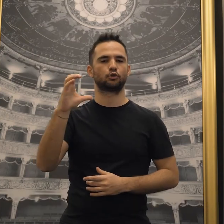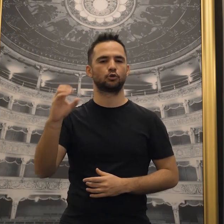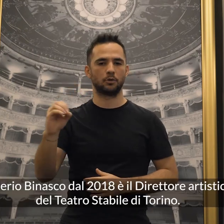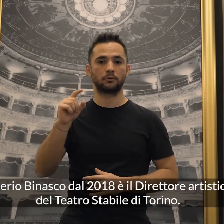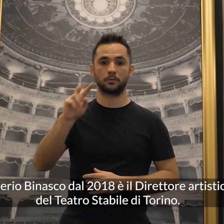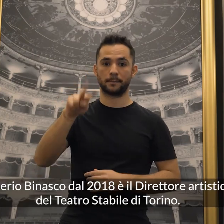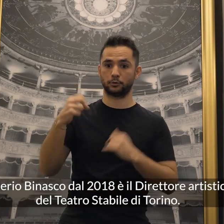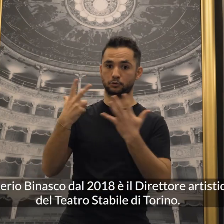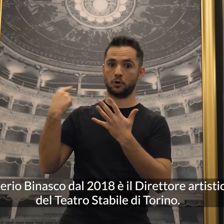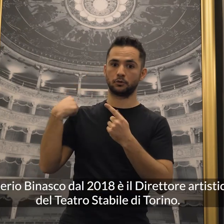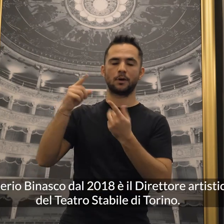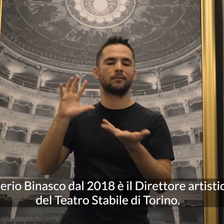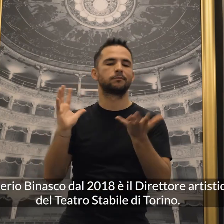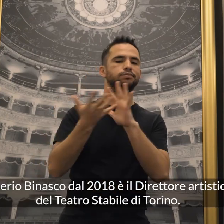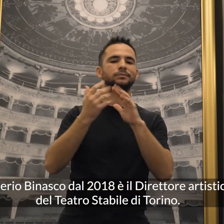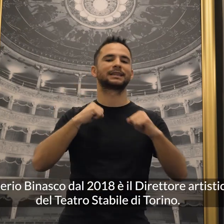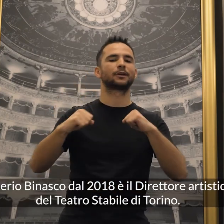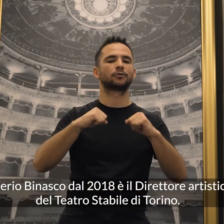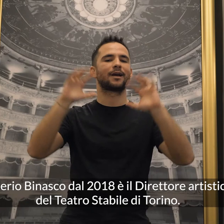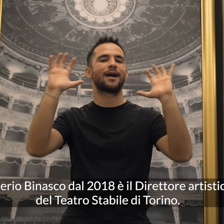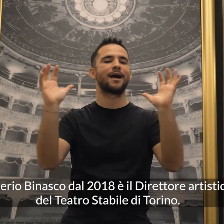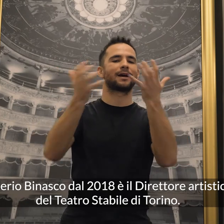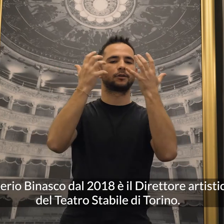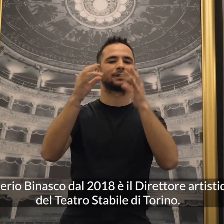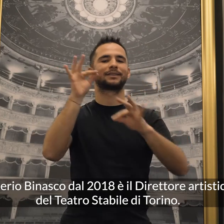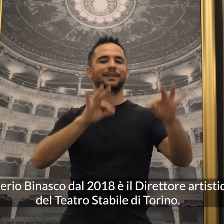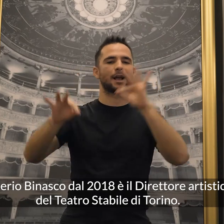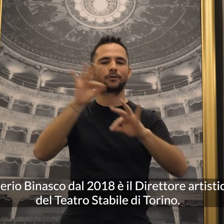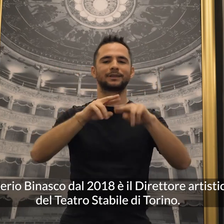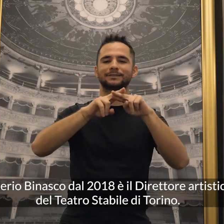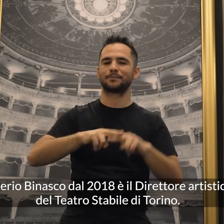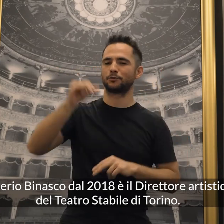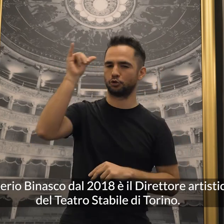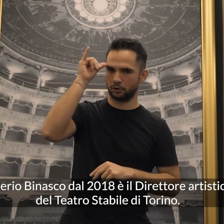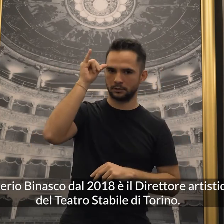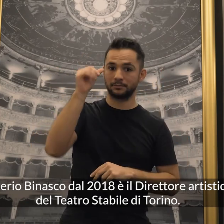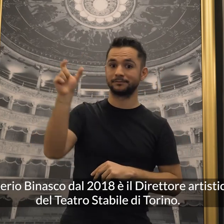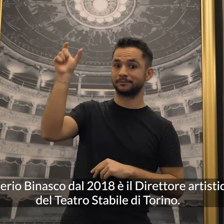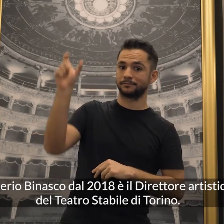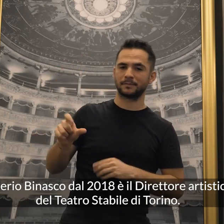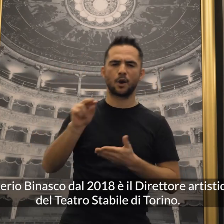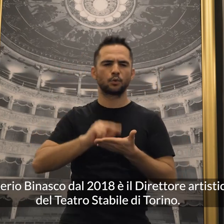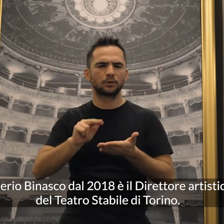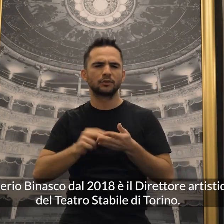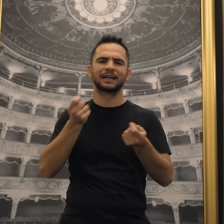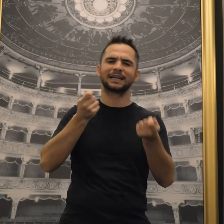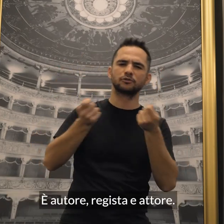Valerio Binasco, dal 2018, è il direttore artistico del Teatro Stabile di Torino. È